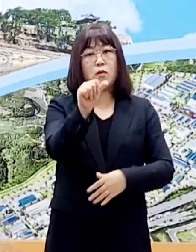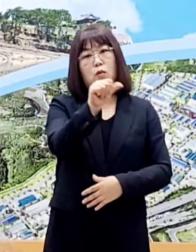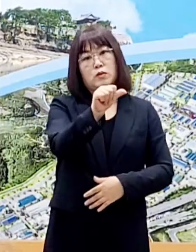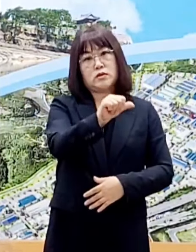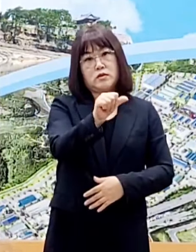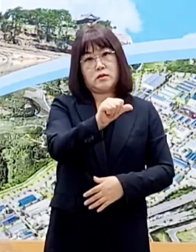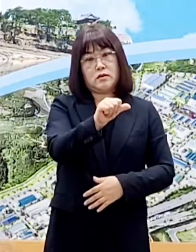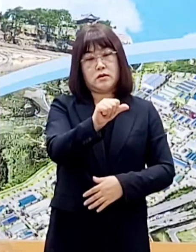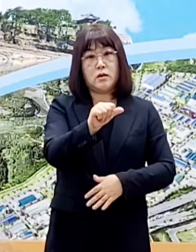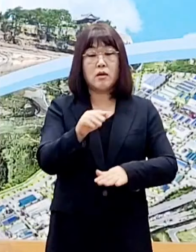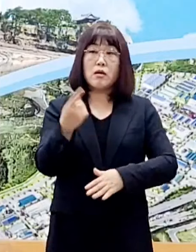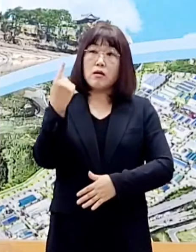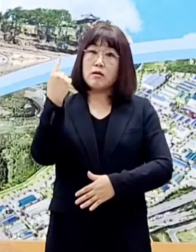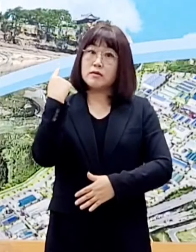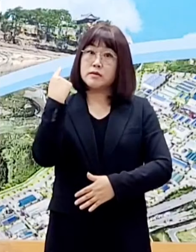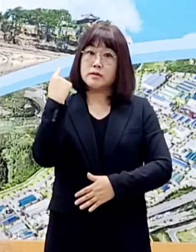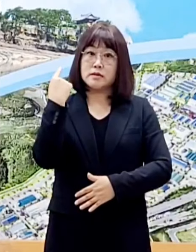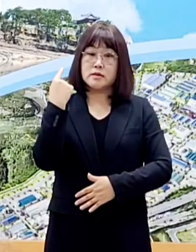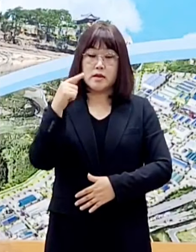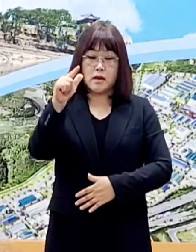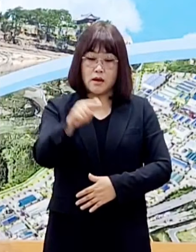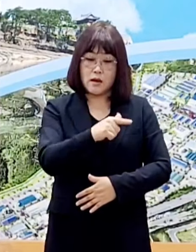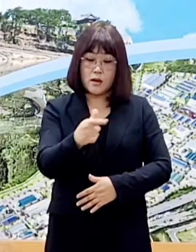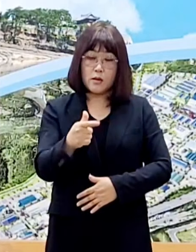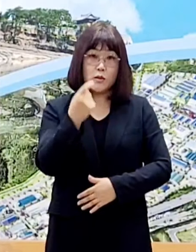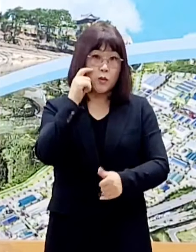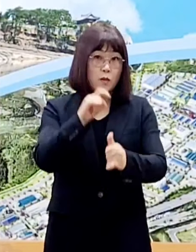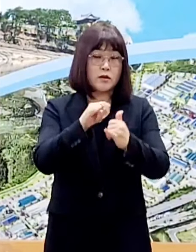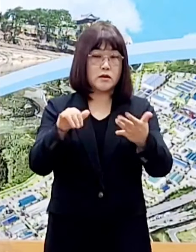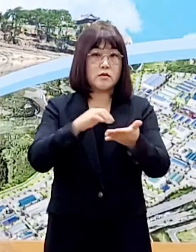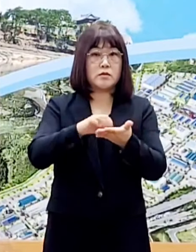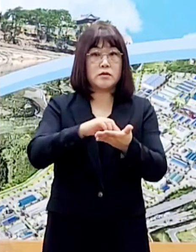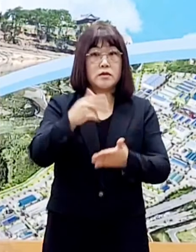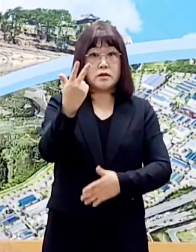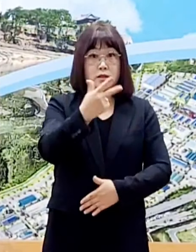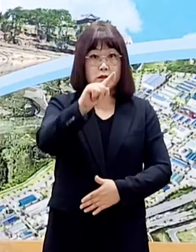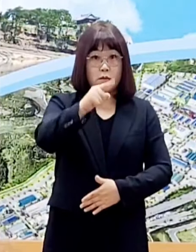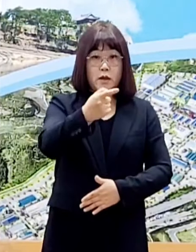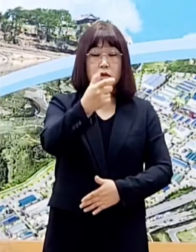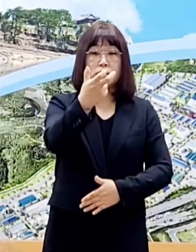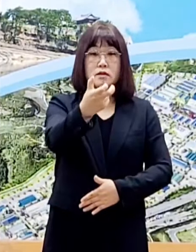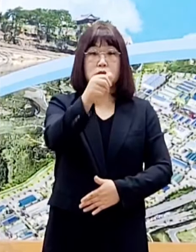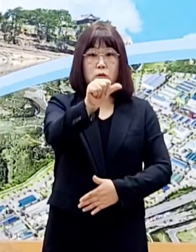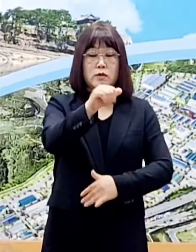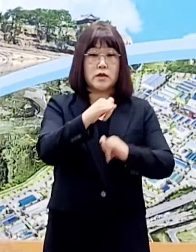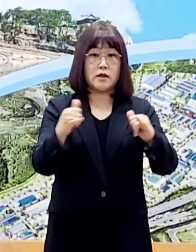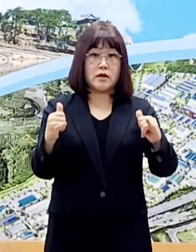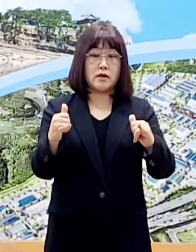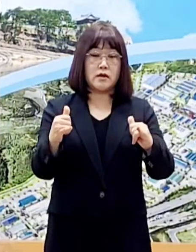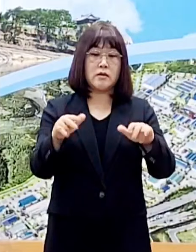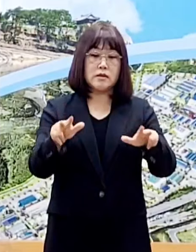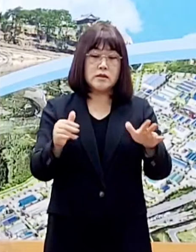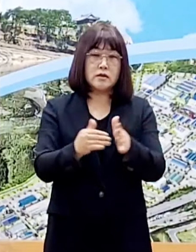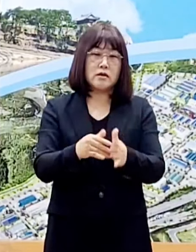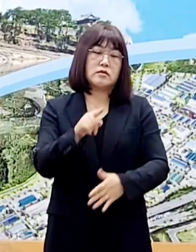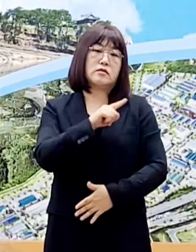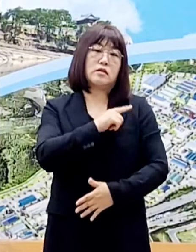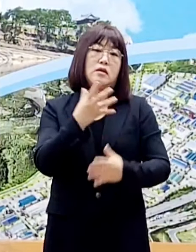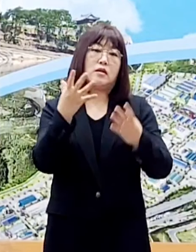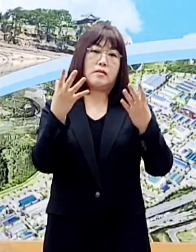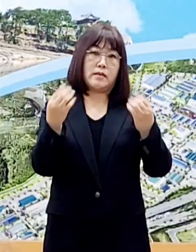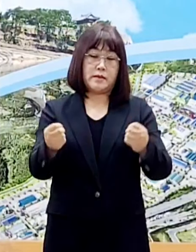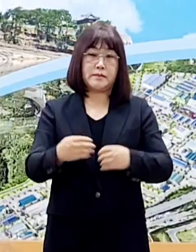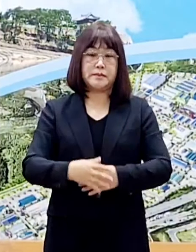기록한 데 이어 어제 1일 확진자는 7,175명으로 역대 최다 발생을